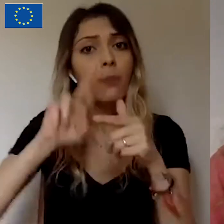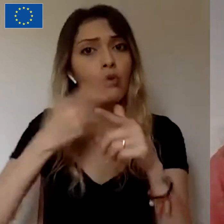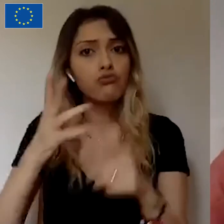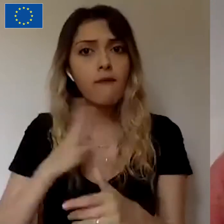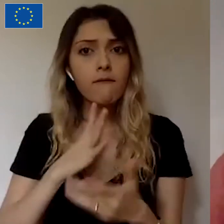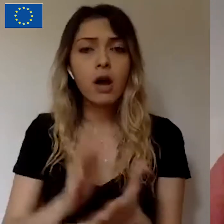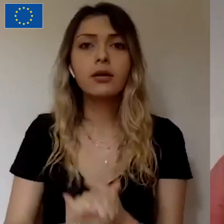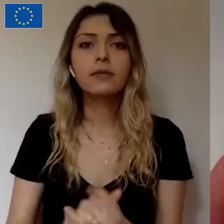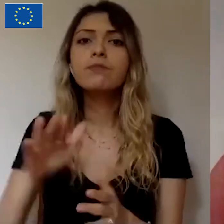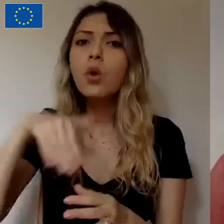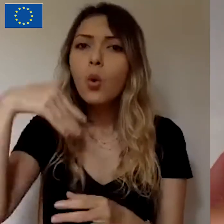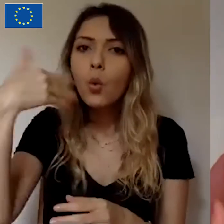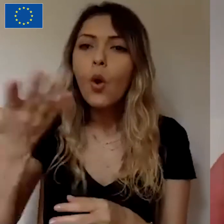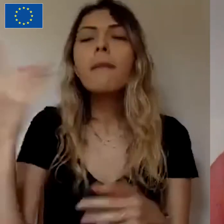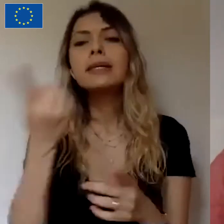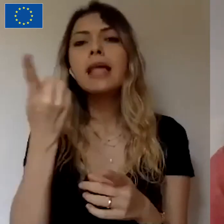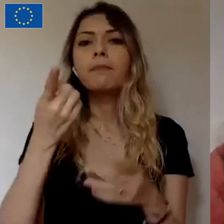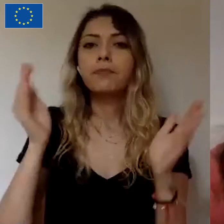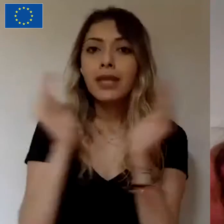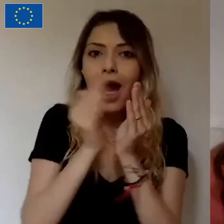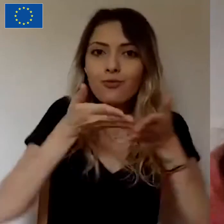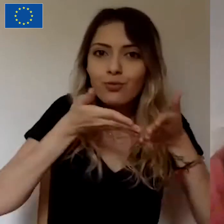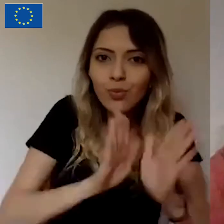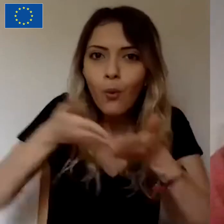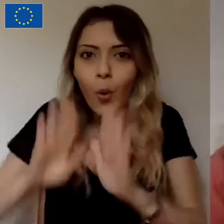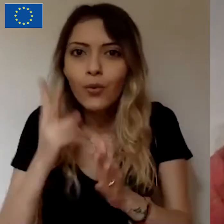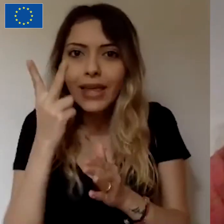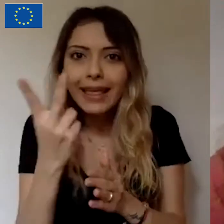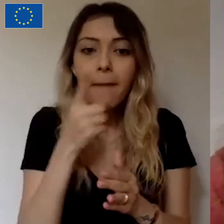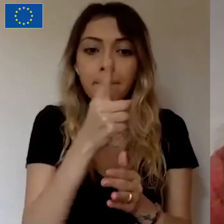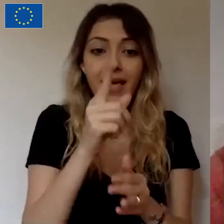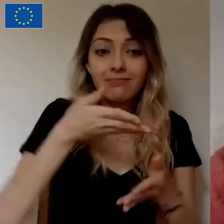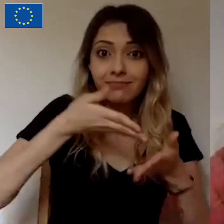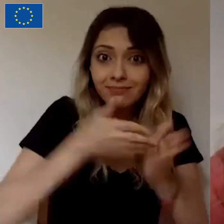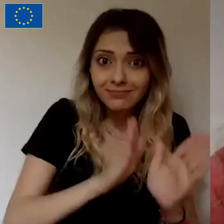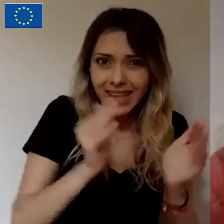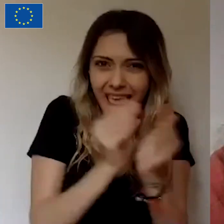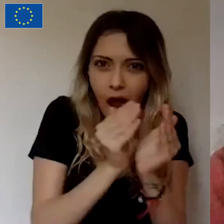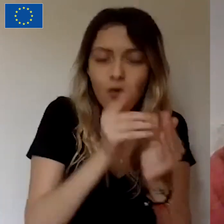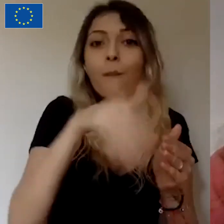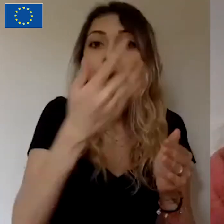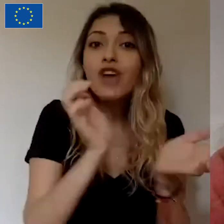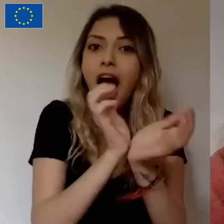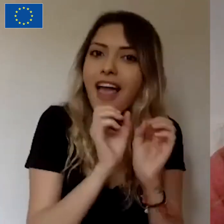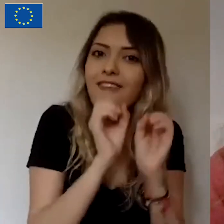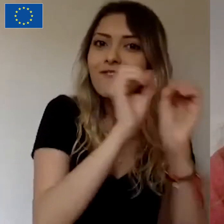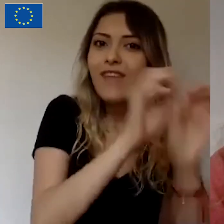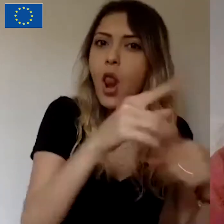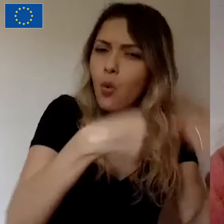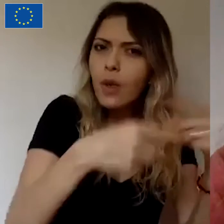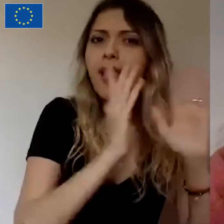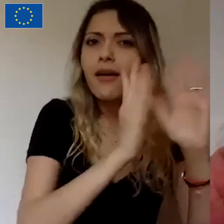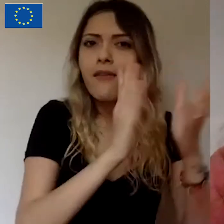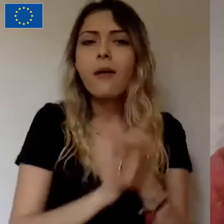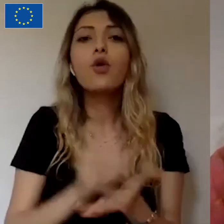Ve sonradan doğacak her iki yavrudan birini de başka bir aileye vereceklerdi. Gene aynı derneğin tavuk yetiştirmeyi öğretecekleri çiftlikler için